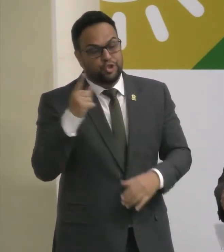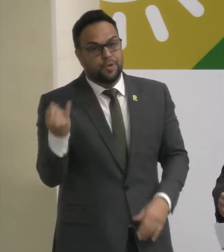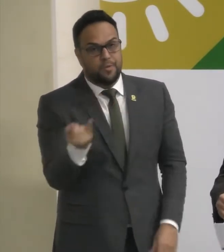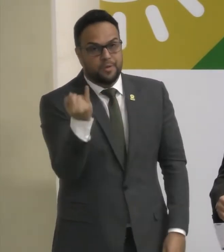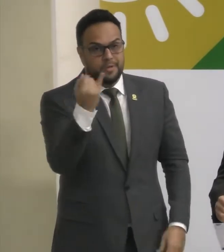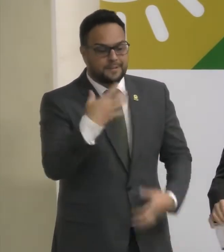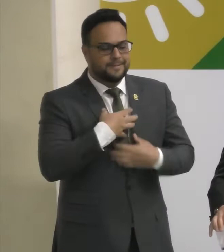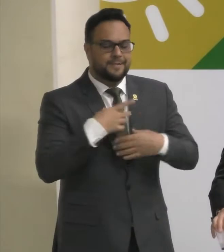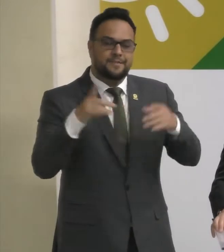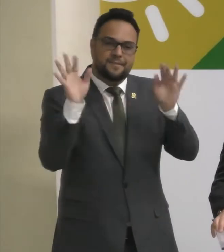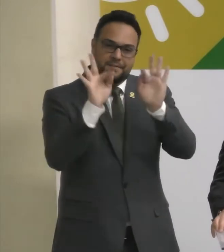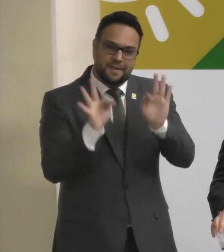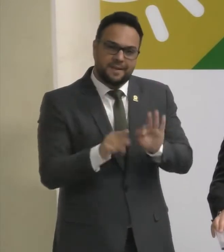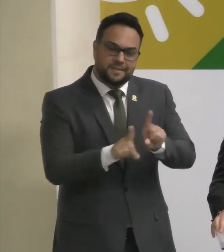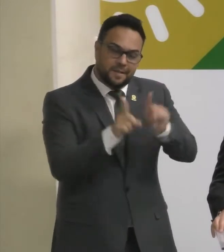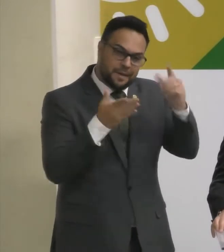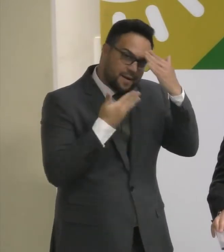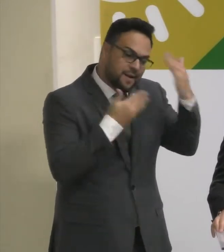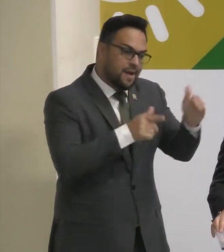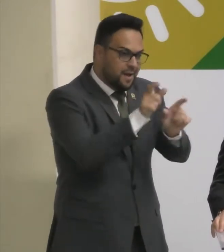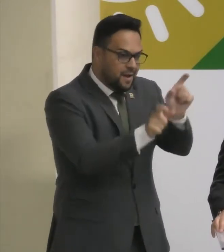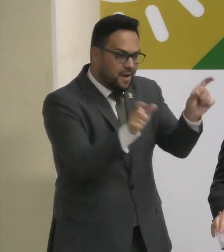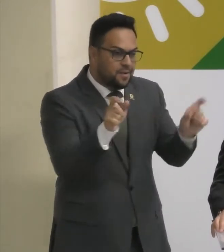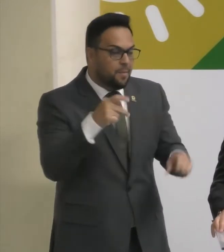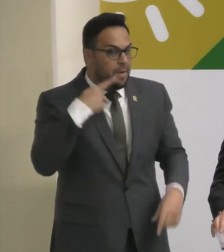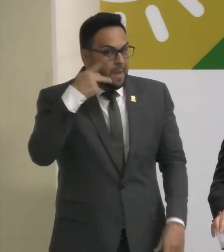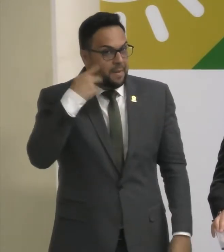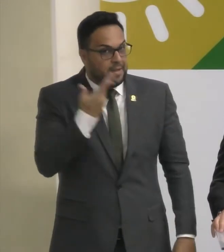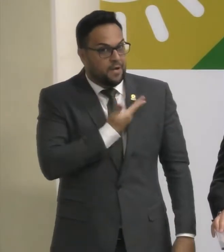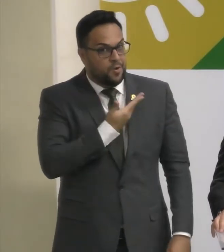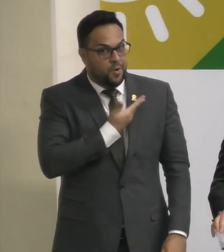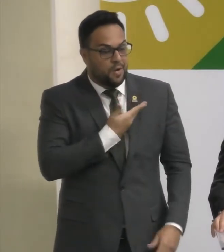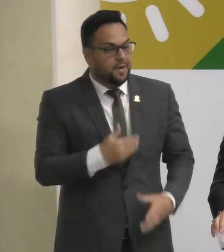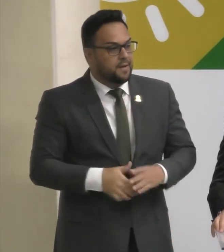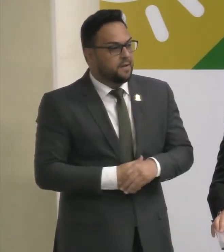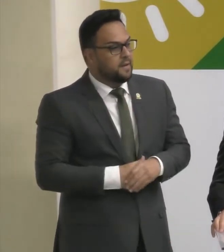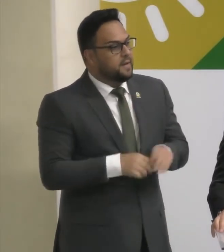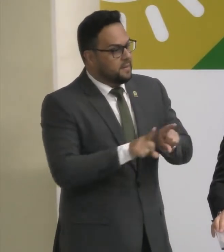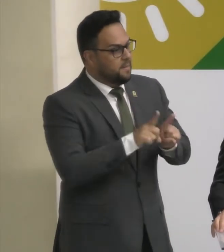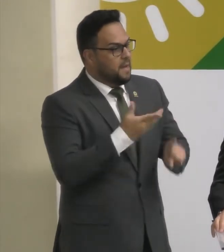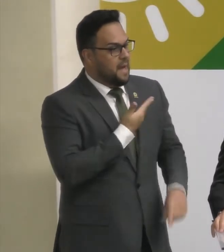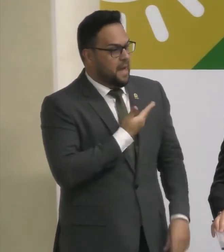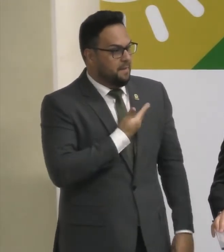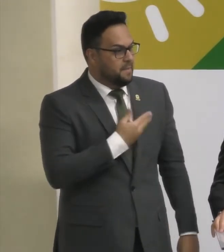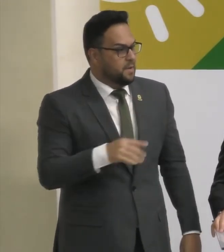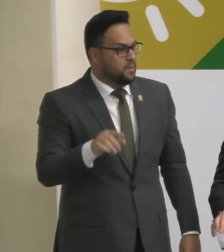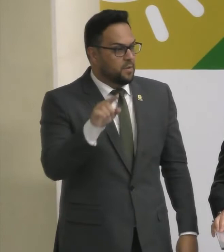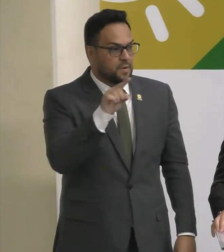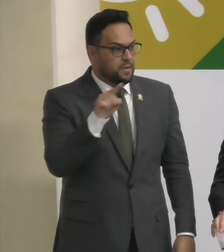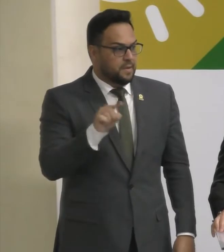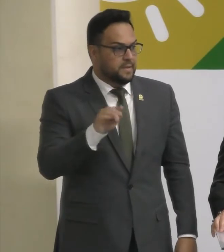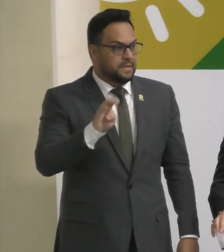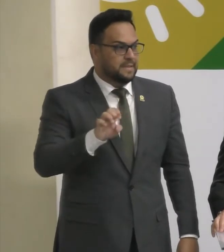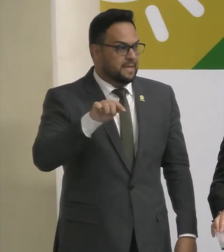muito feliz E agrado também Aos parlamentares Meus colegas Ao meu amigo Senador Zequinha Barbosa